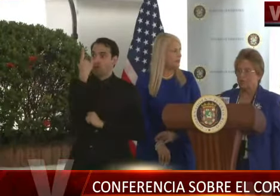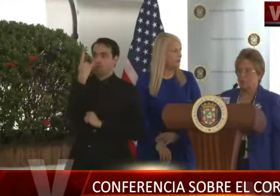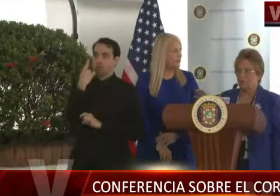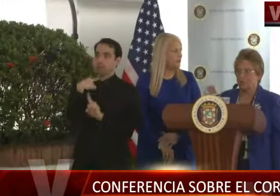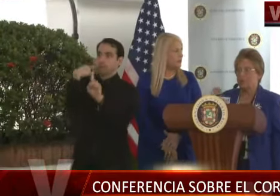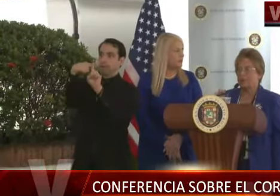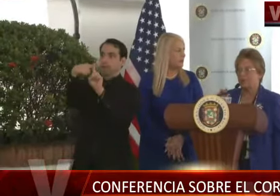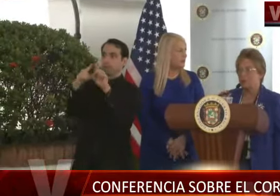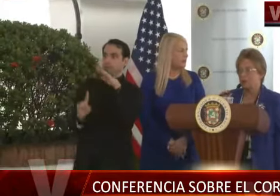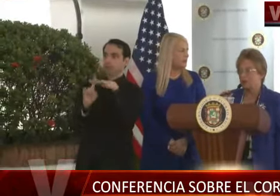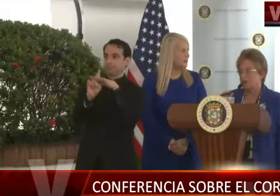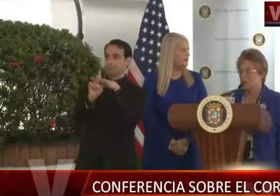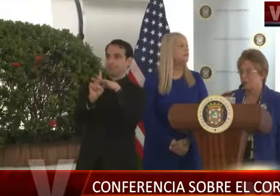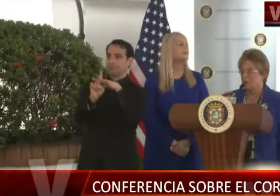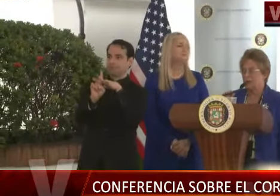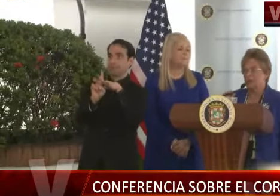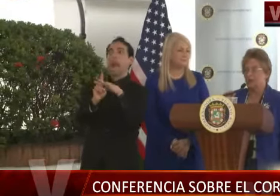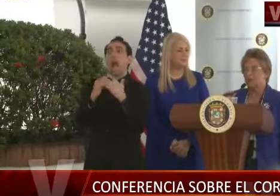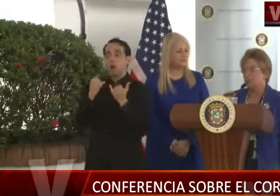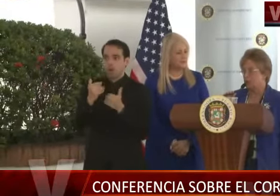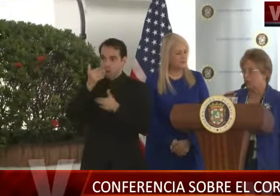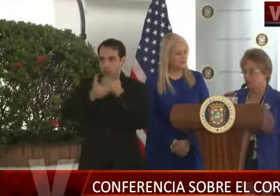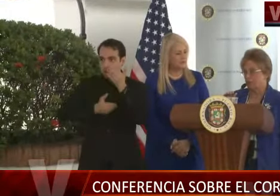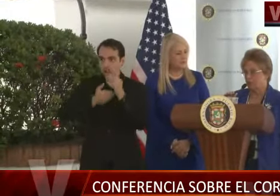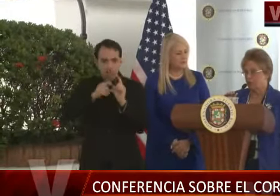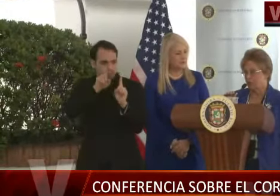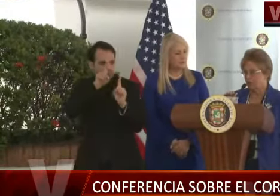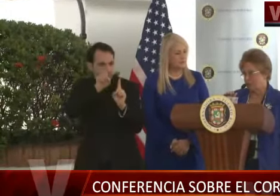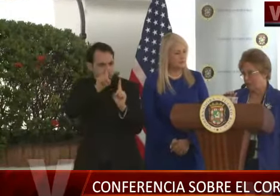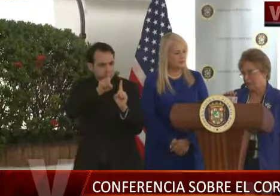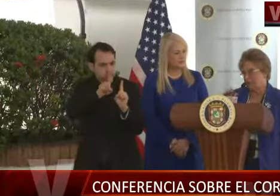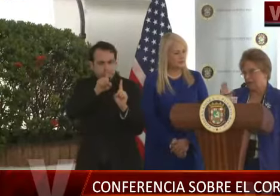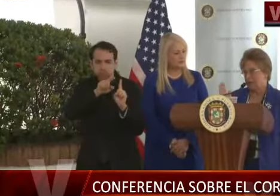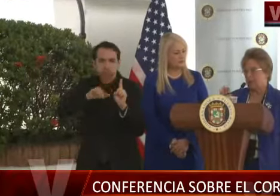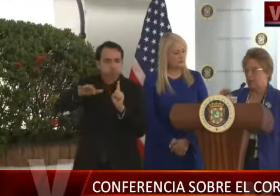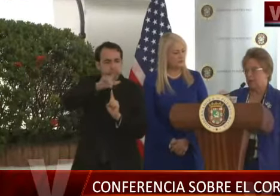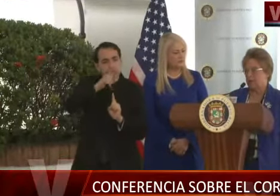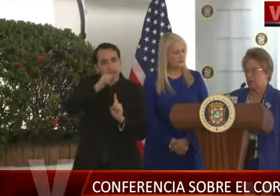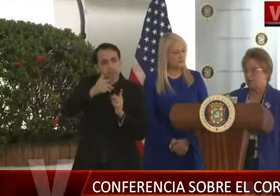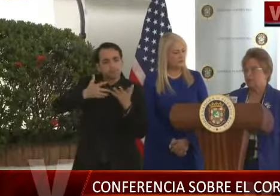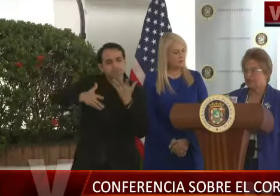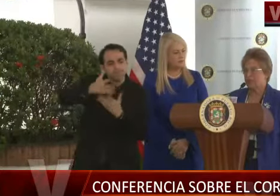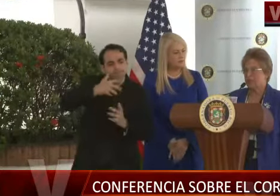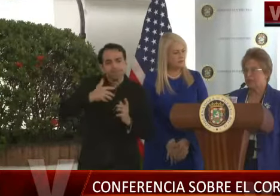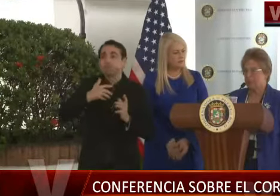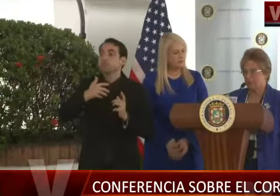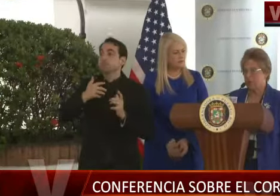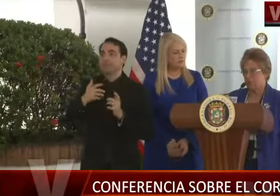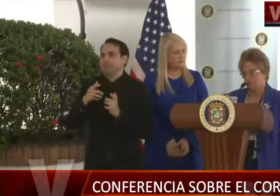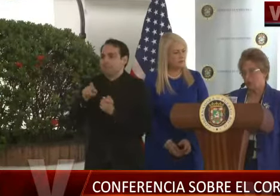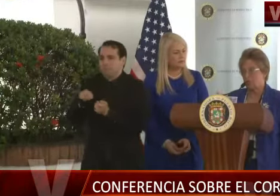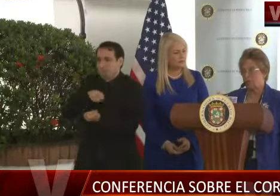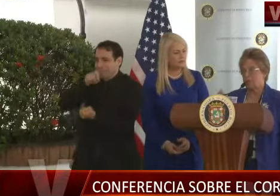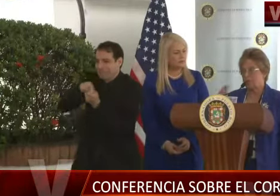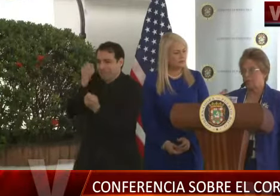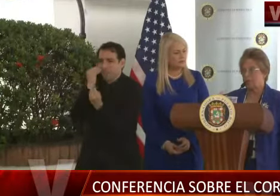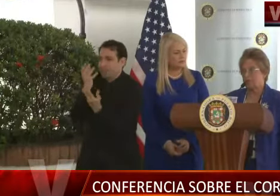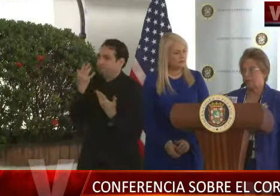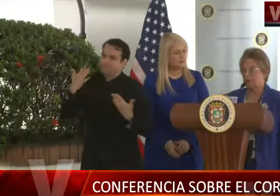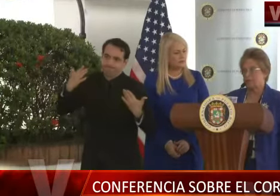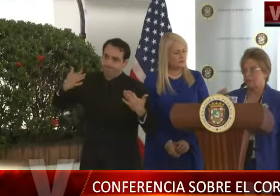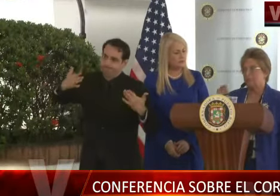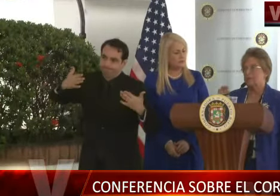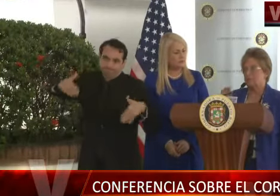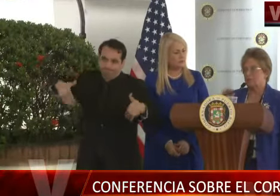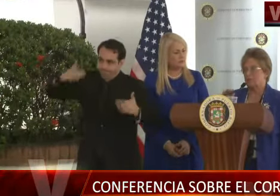no, no, no, no. Pero yo llamé para